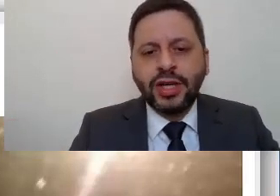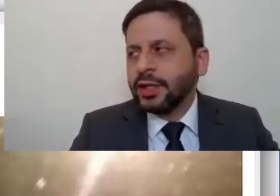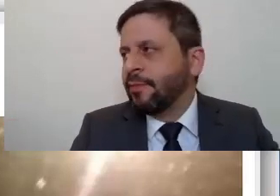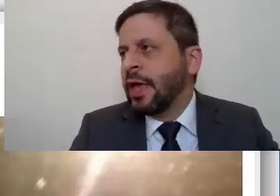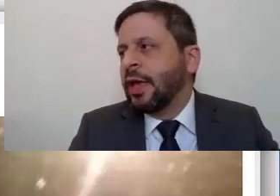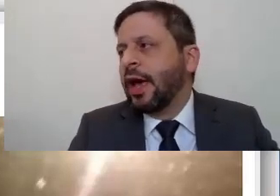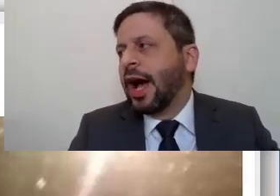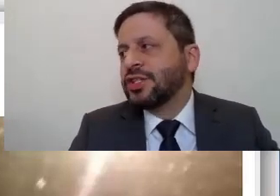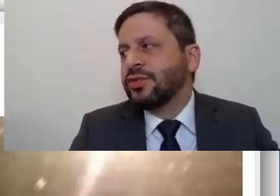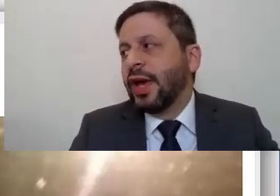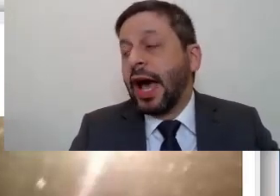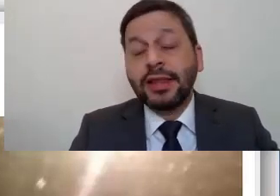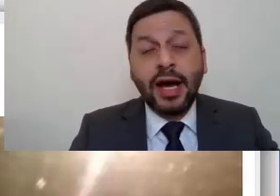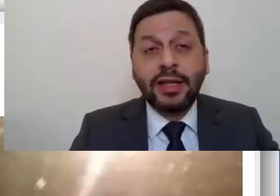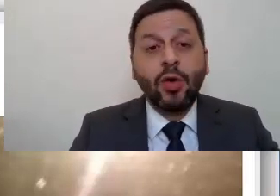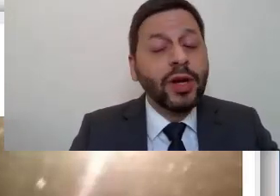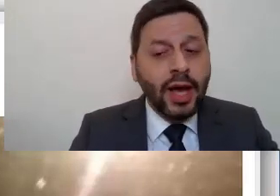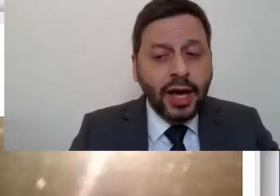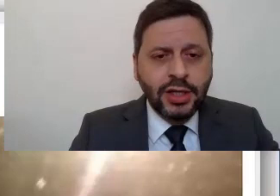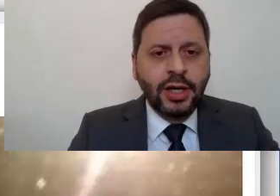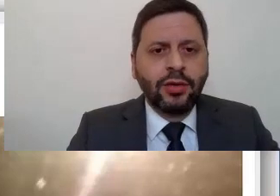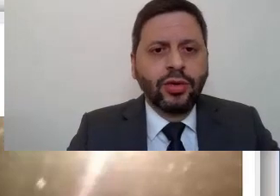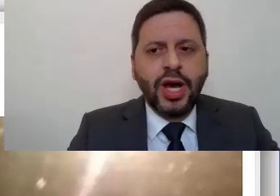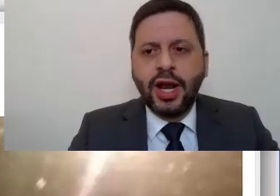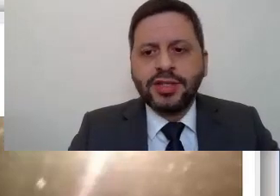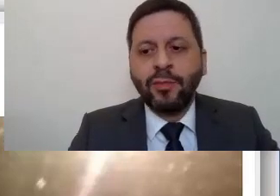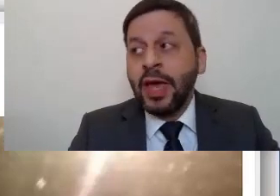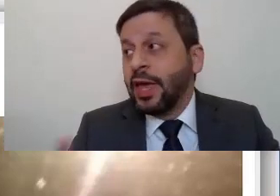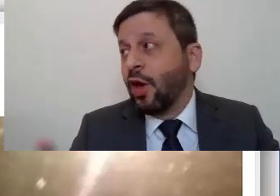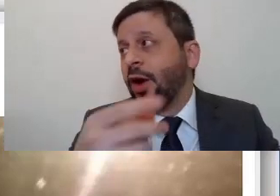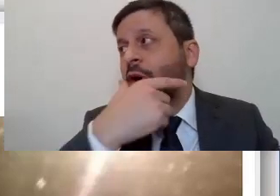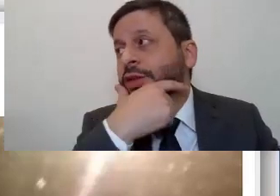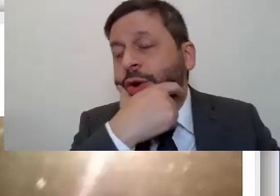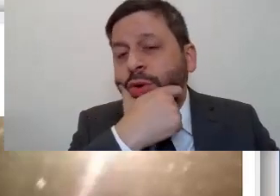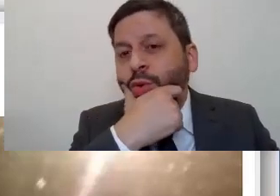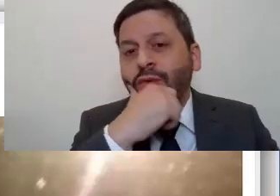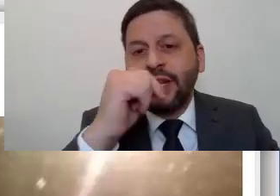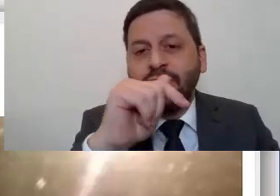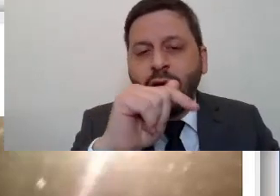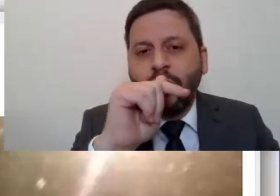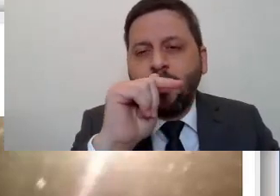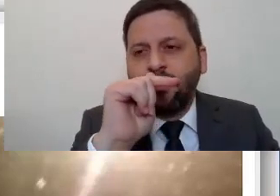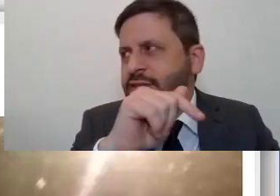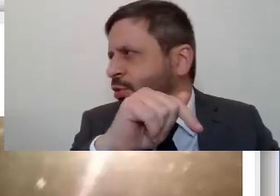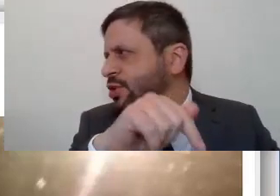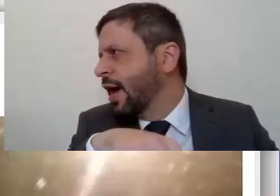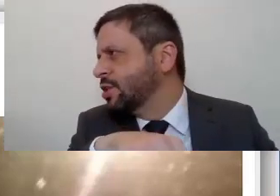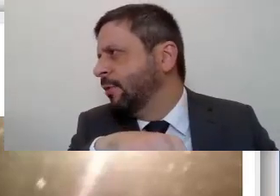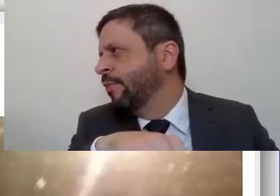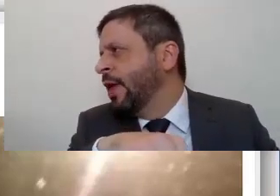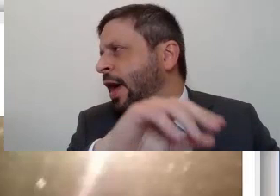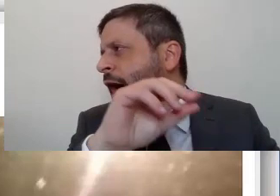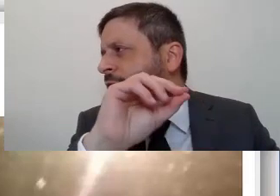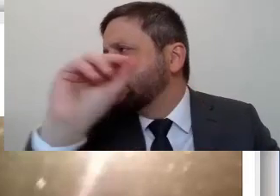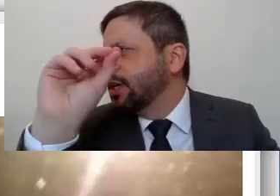e à esquerda a gente vê a entrada da comunidade do Jacarezinho. E eu me recordo que quando eu vi essa